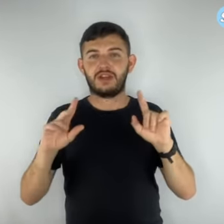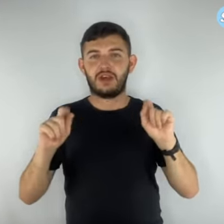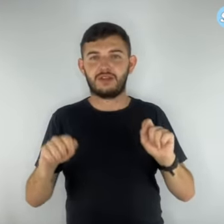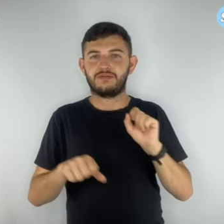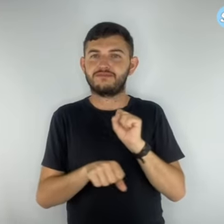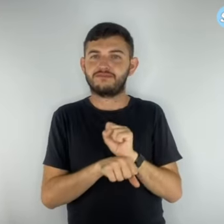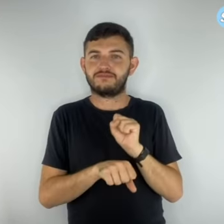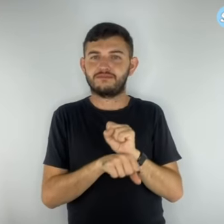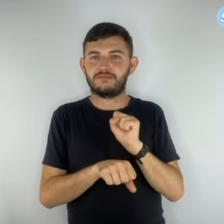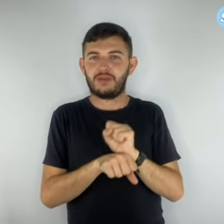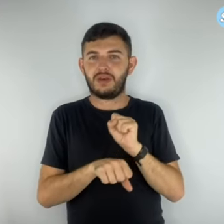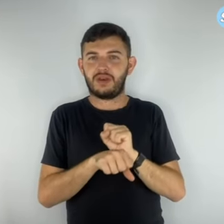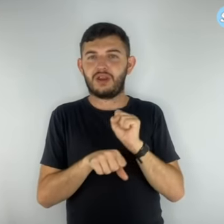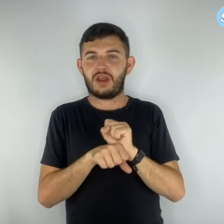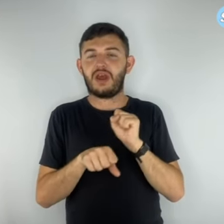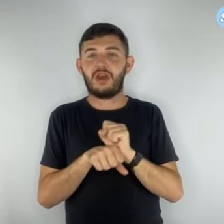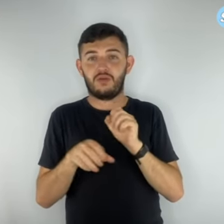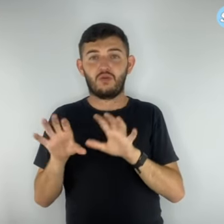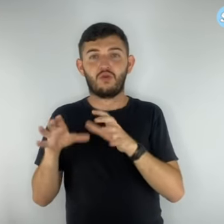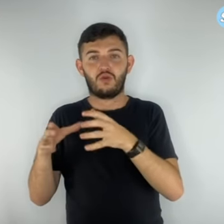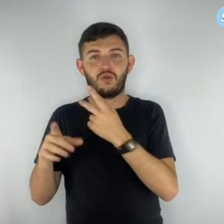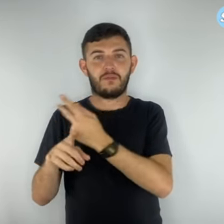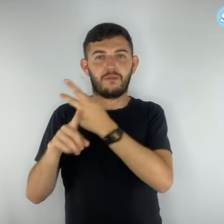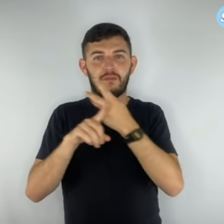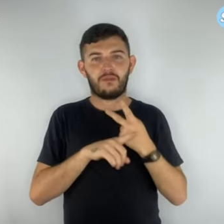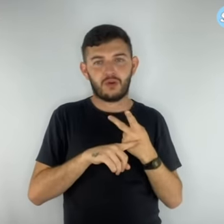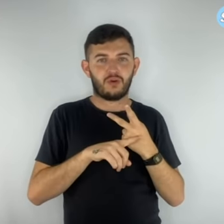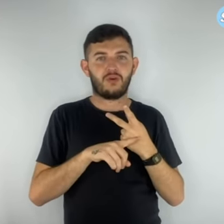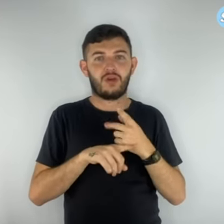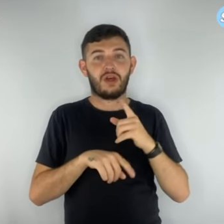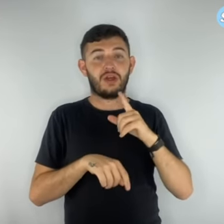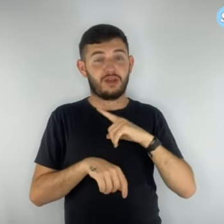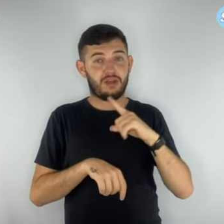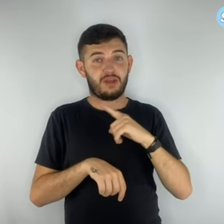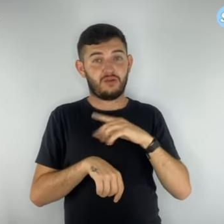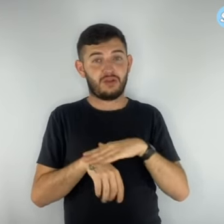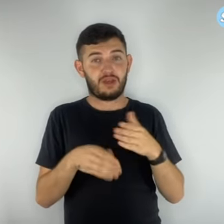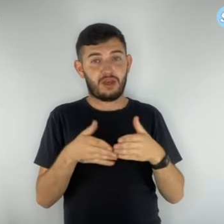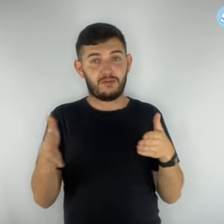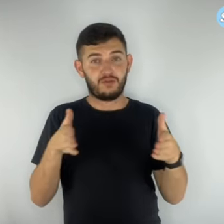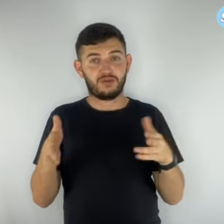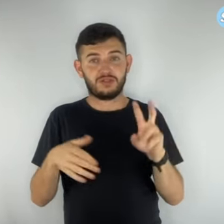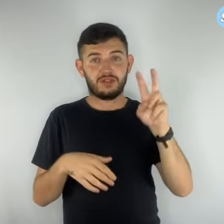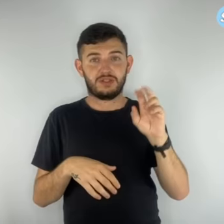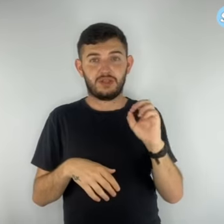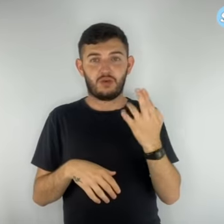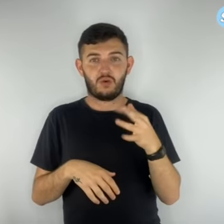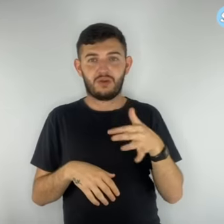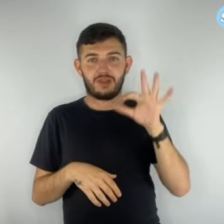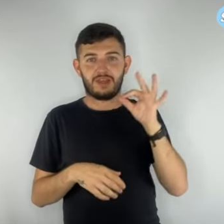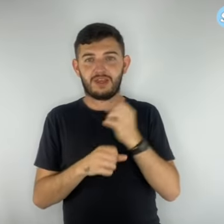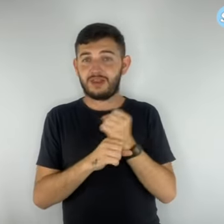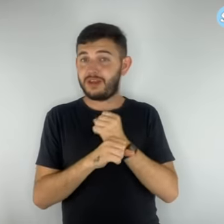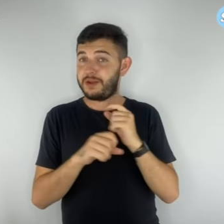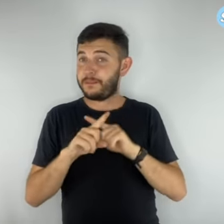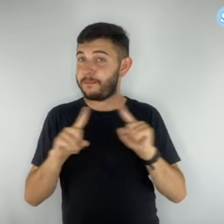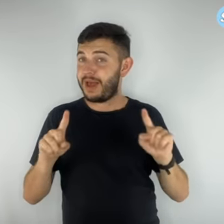segunda chamada com carência de tempo de 5 a 10 anos, mas é golpe. Confira abaixo